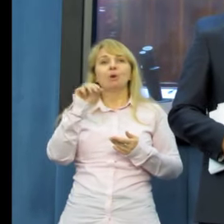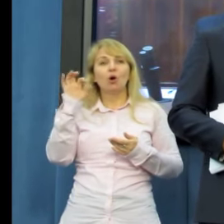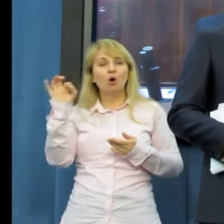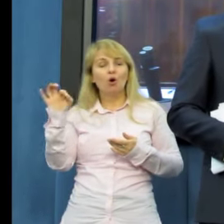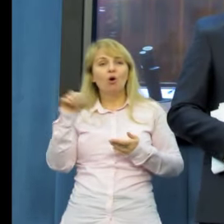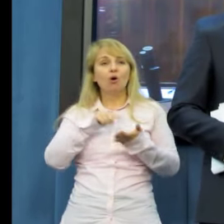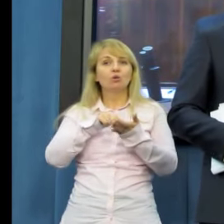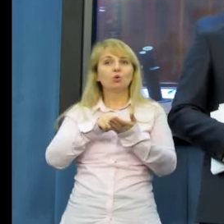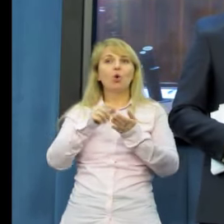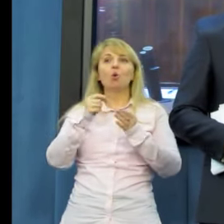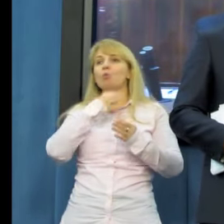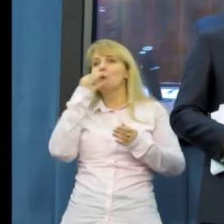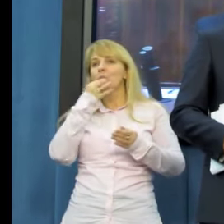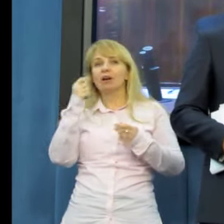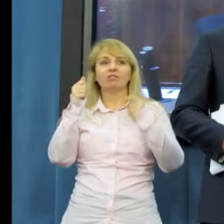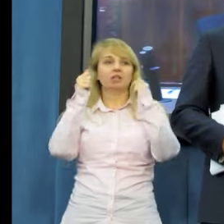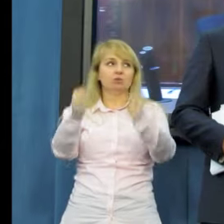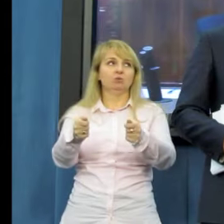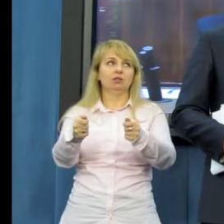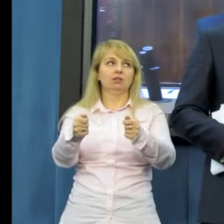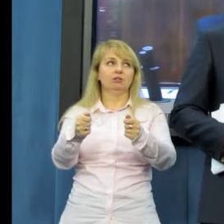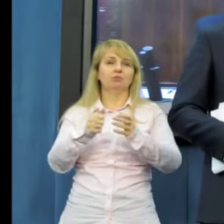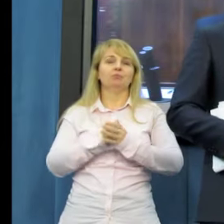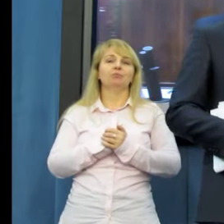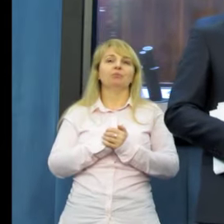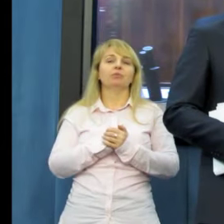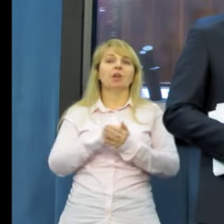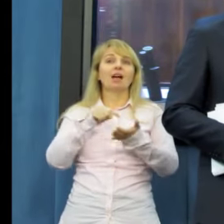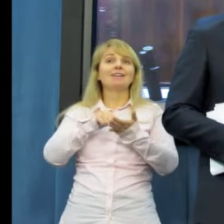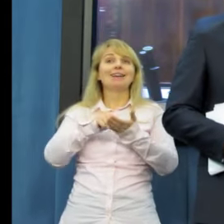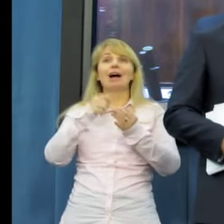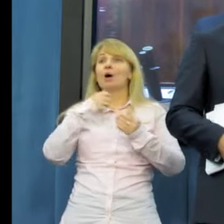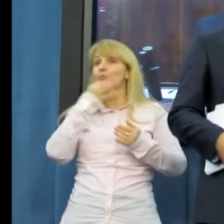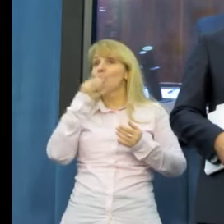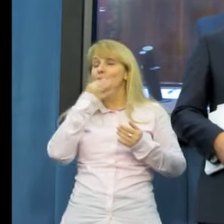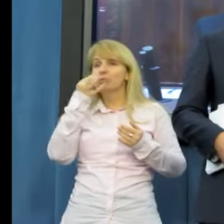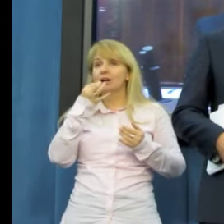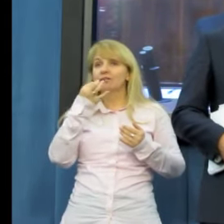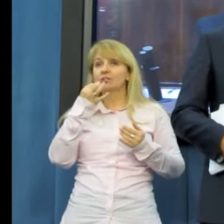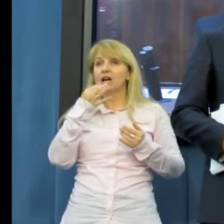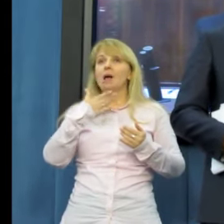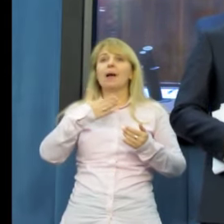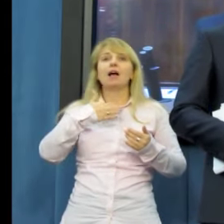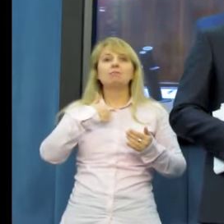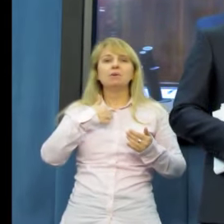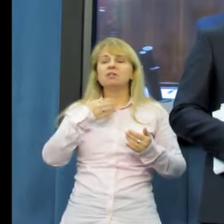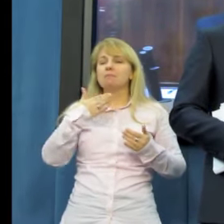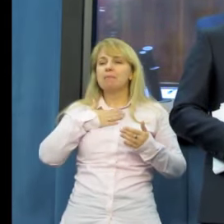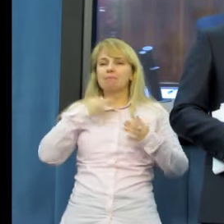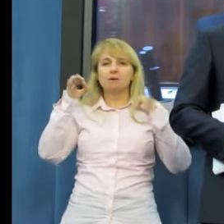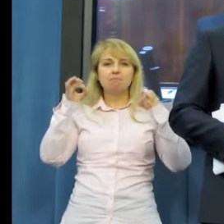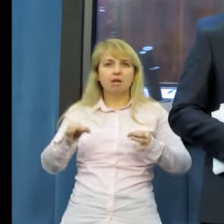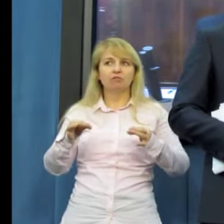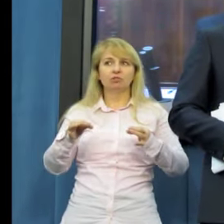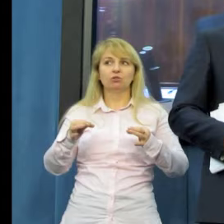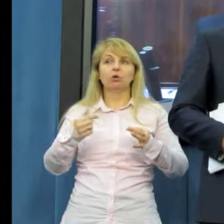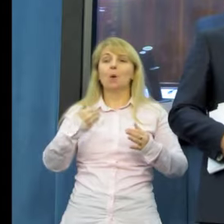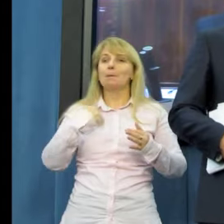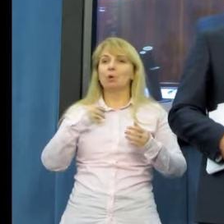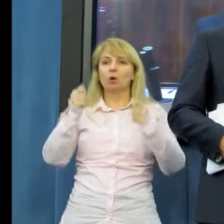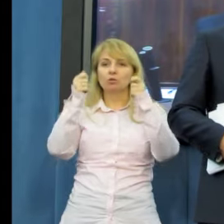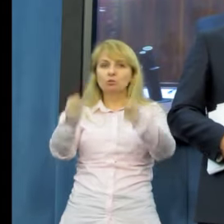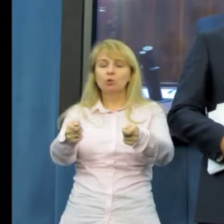tą poprawkę składają. Ta poprawka, mamy co do tego pewność, została